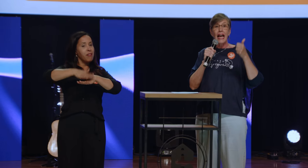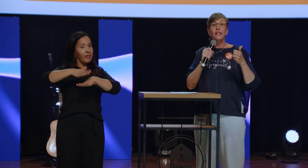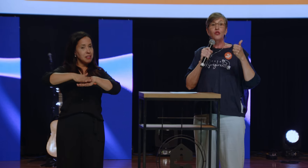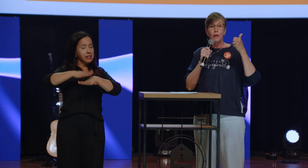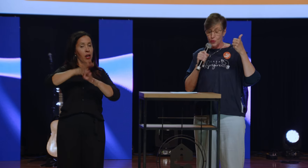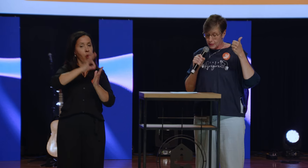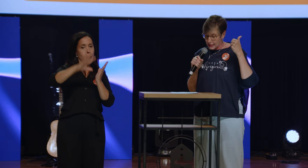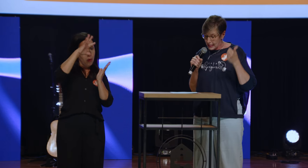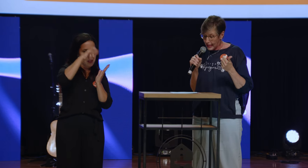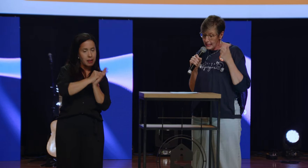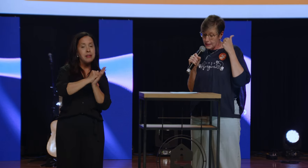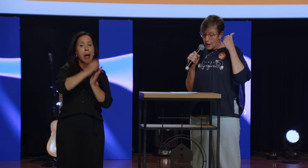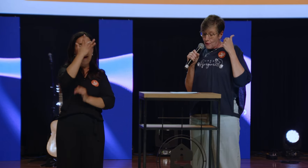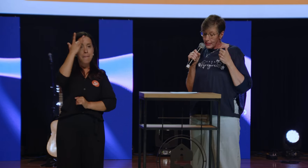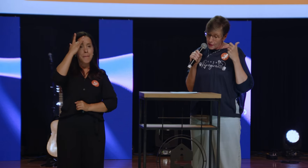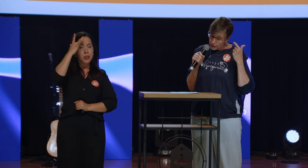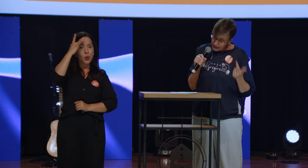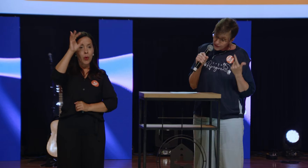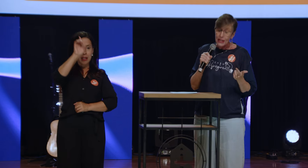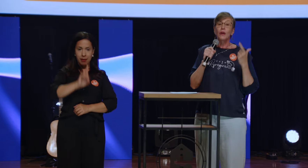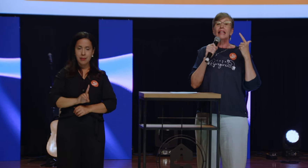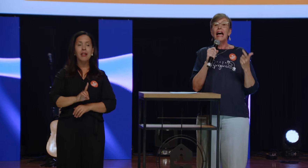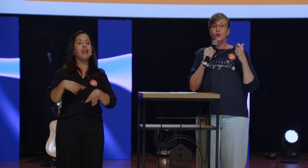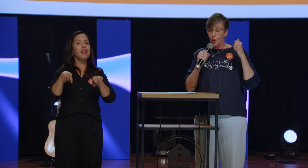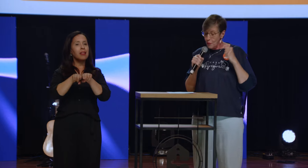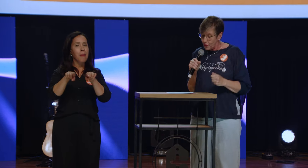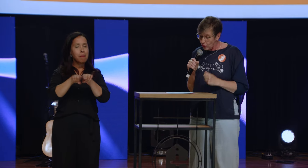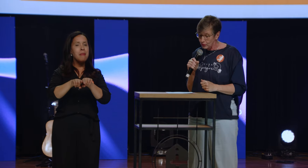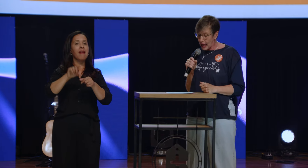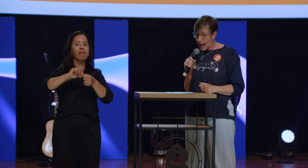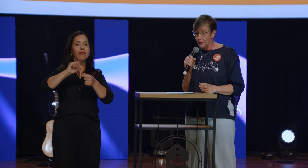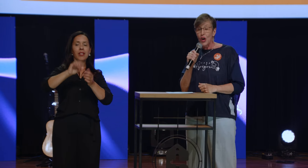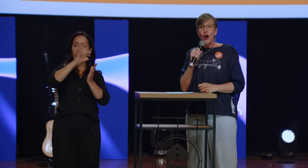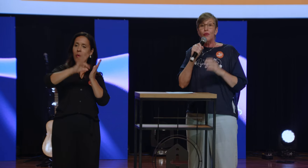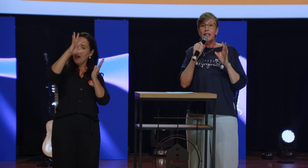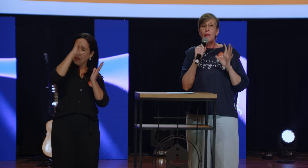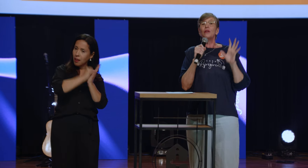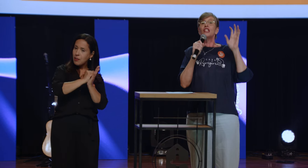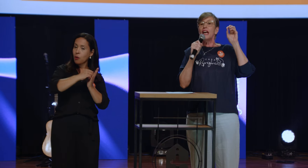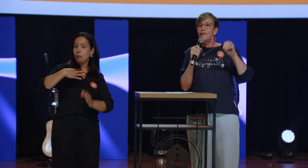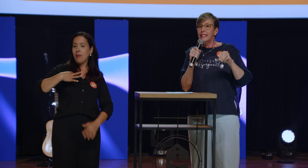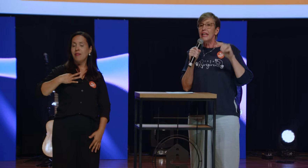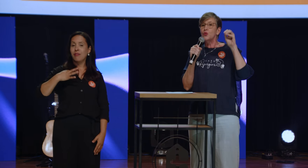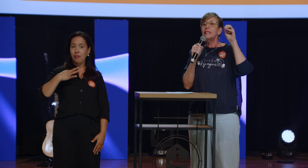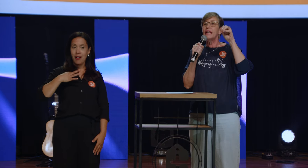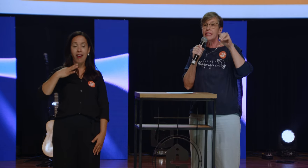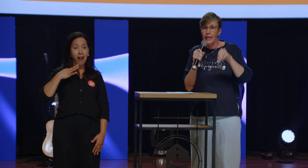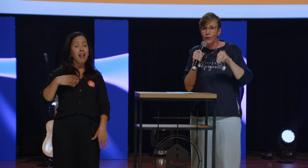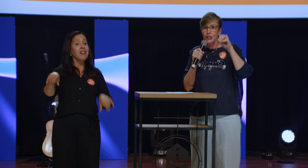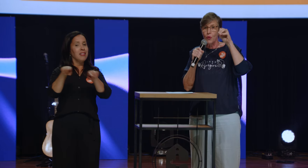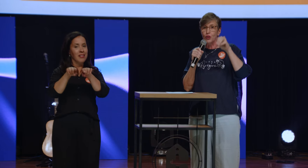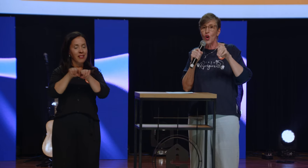o cadastro de pessoas PCDs, você vai poder fazer o cadastro como voluntário, você vai poder já fazer a sua